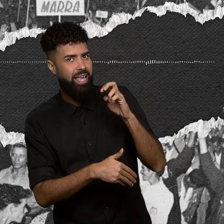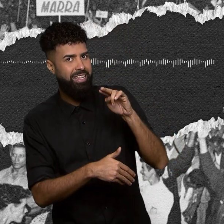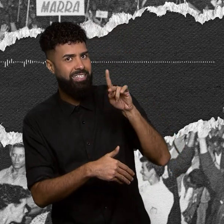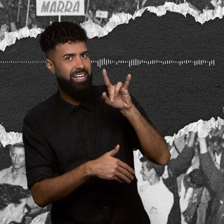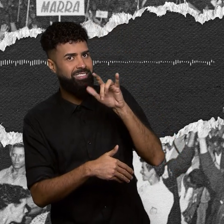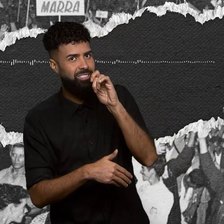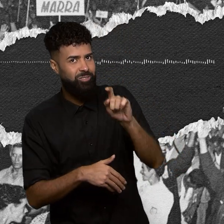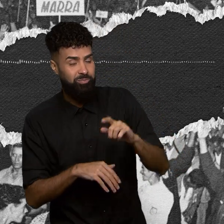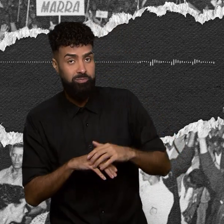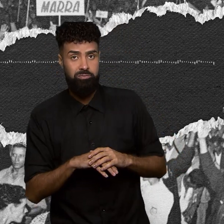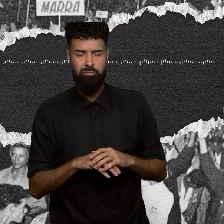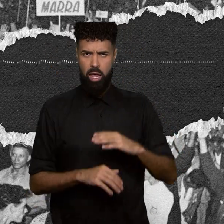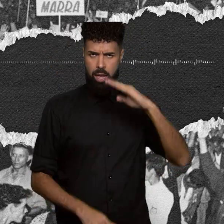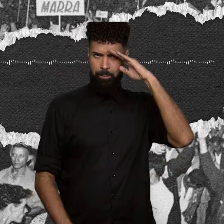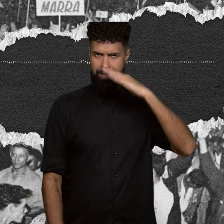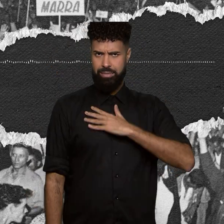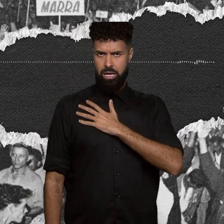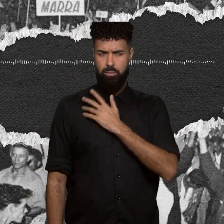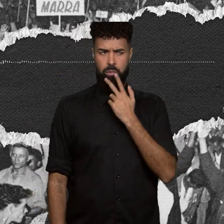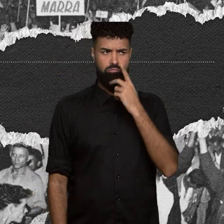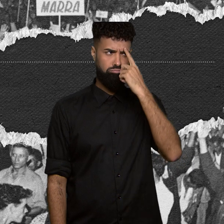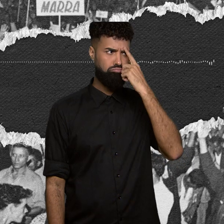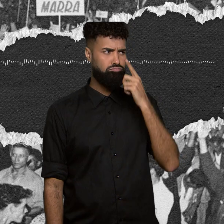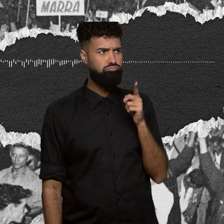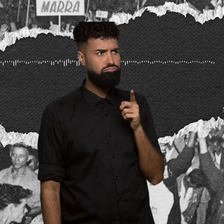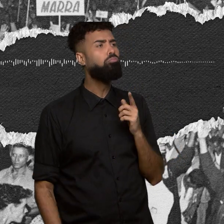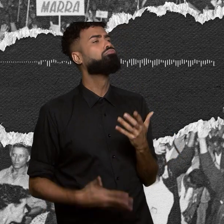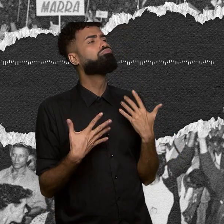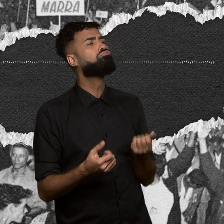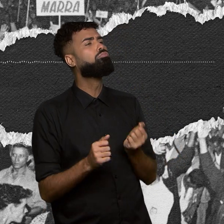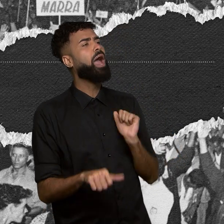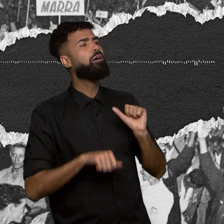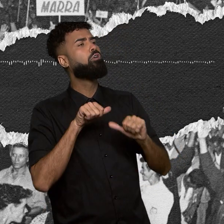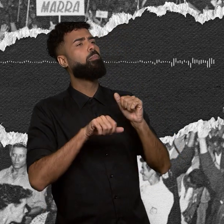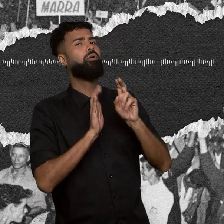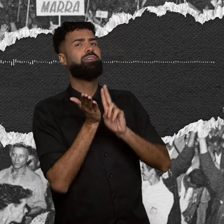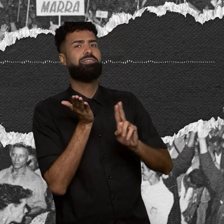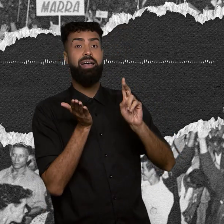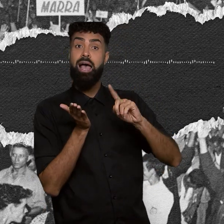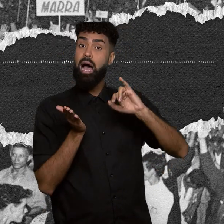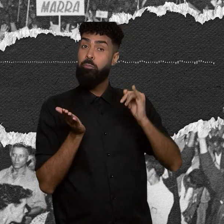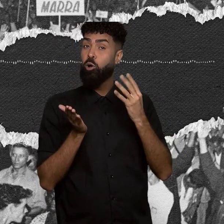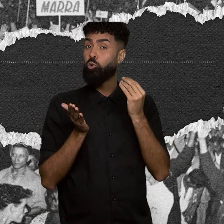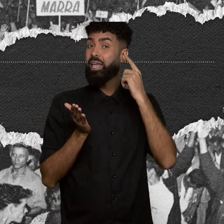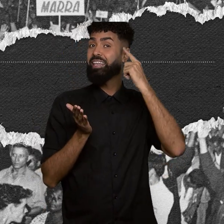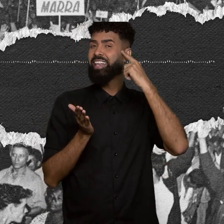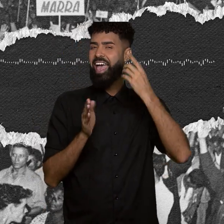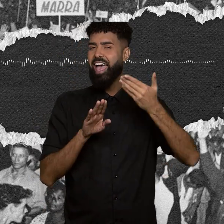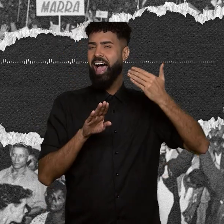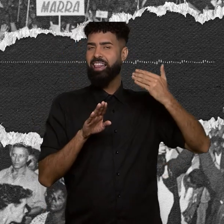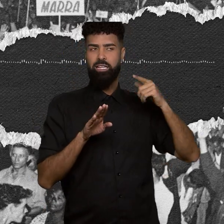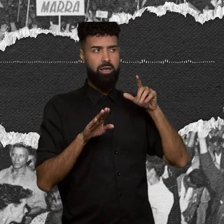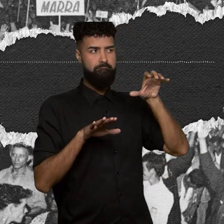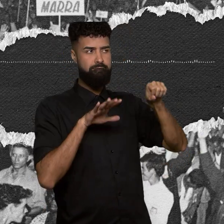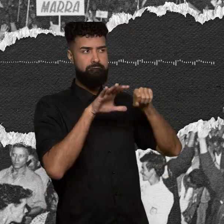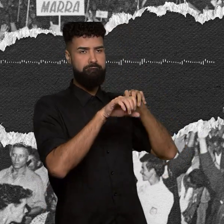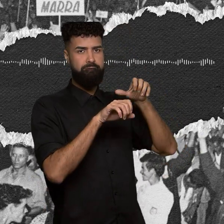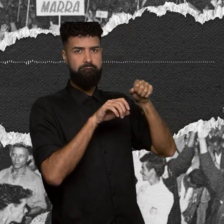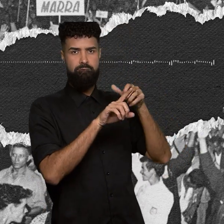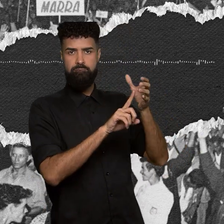abraçaram a ideia de fazer uma reforma universitária. E eles aproveitaram muitas das ideias anteriores, que vinham do período do João